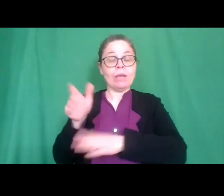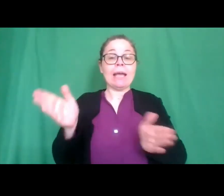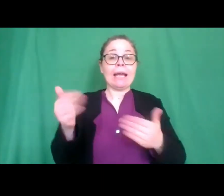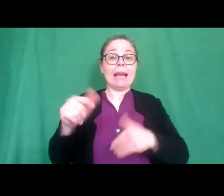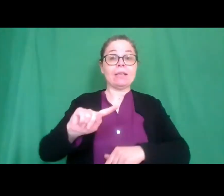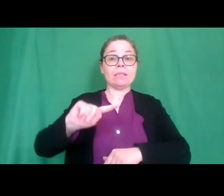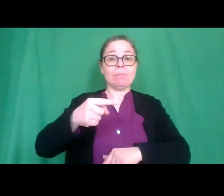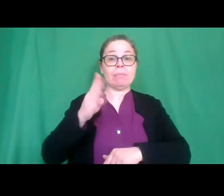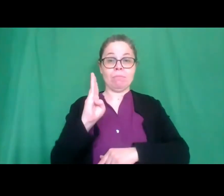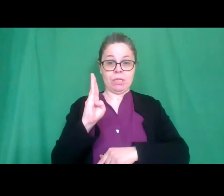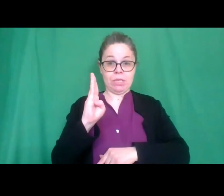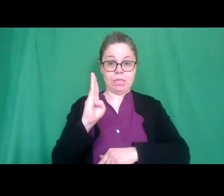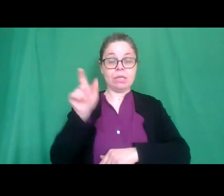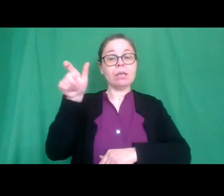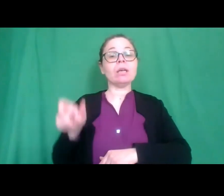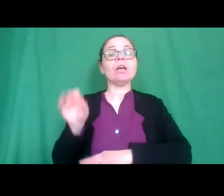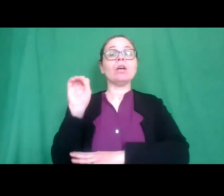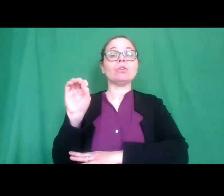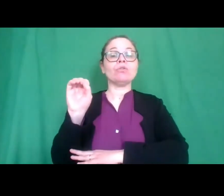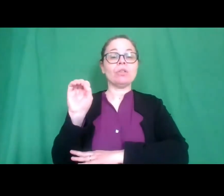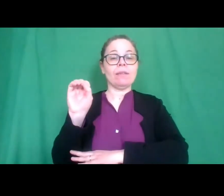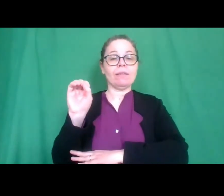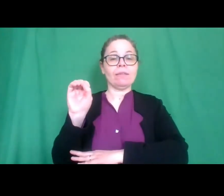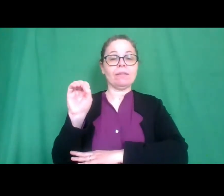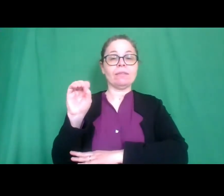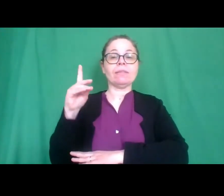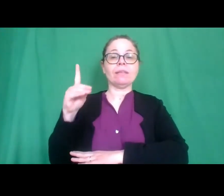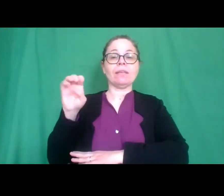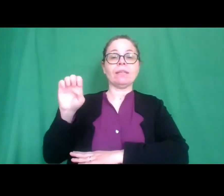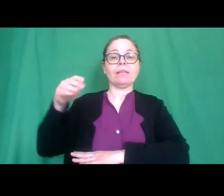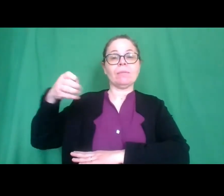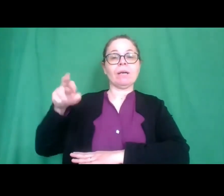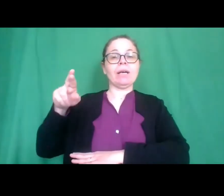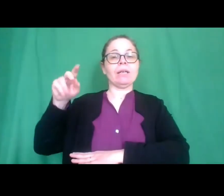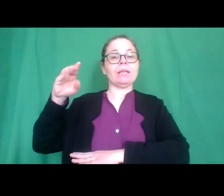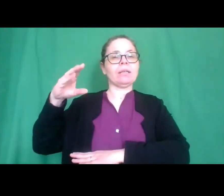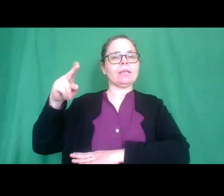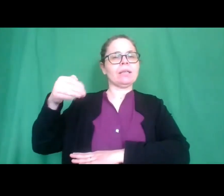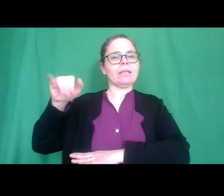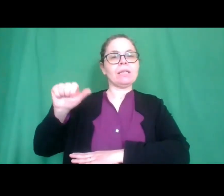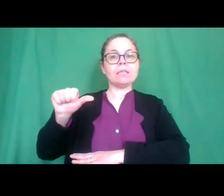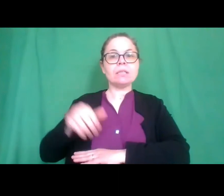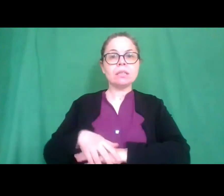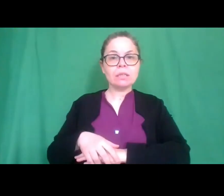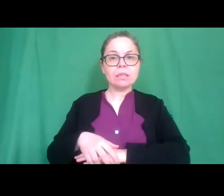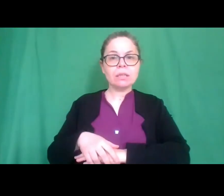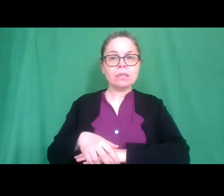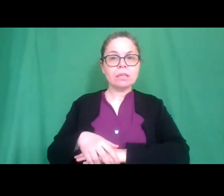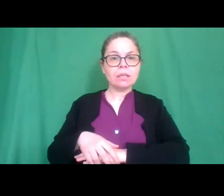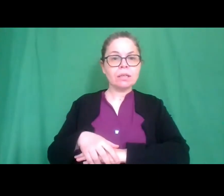prima b e la docente giulia de martis dovrebbero essere collegati arianna